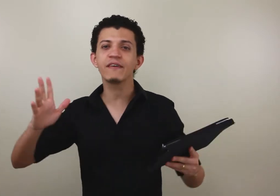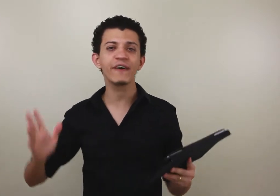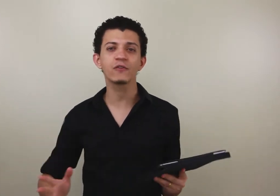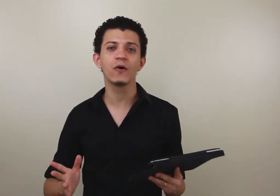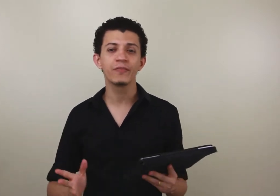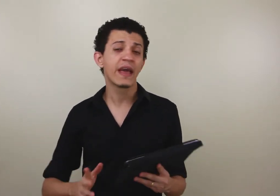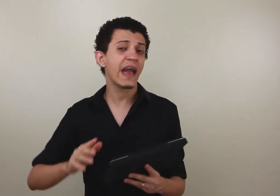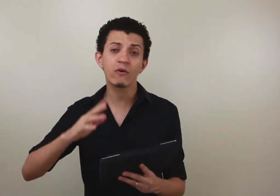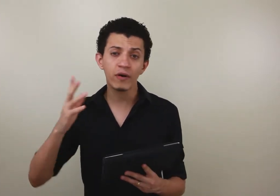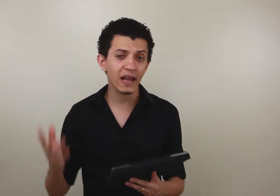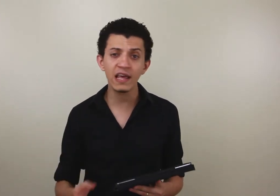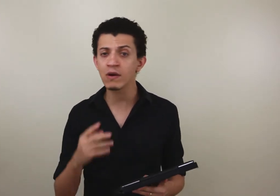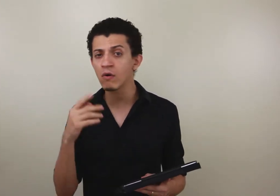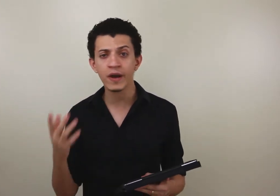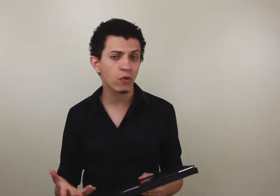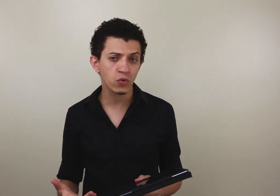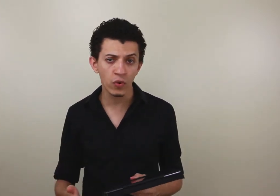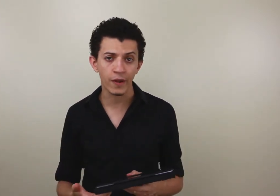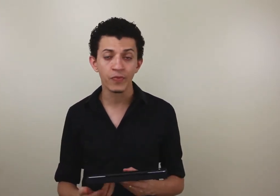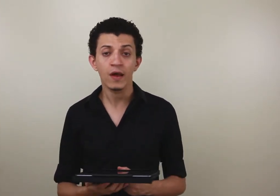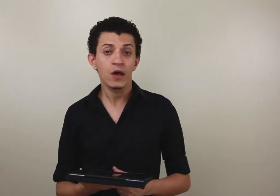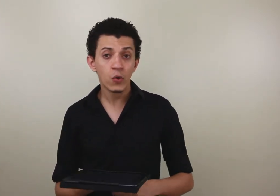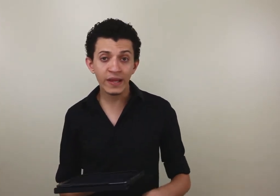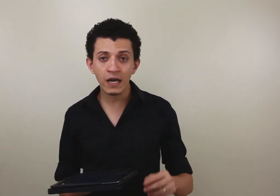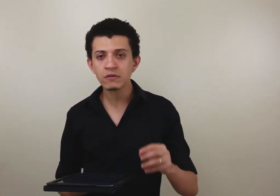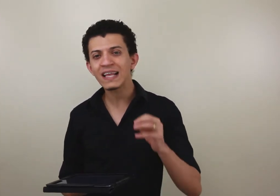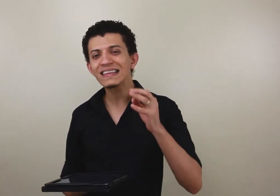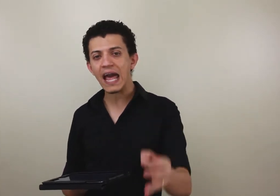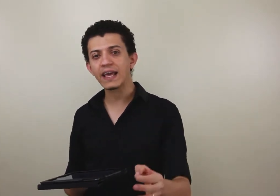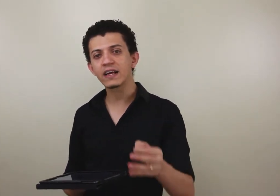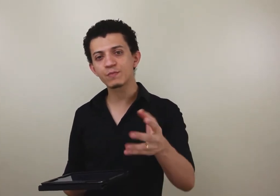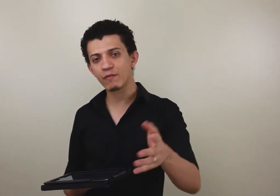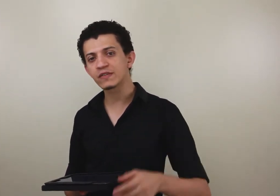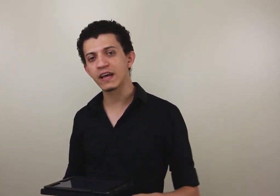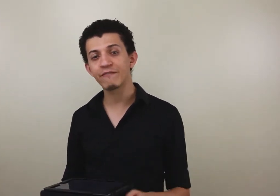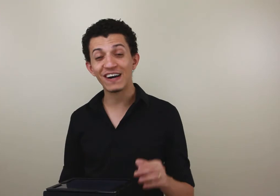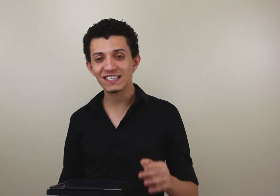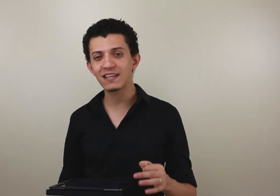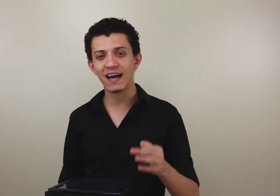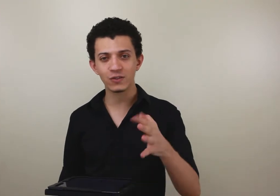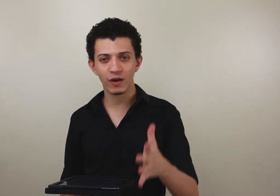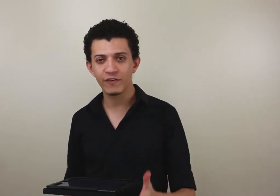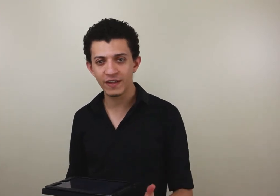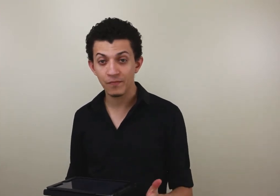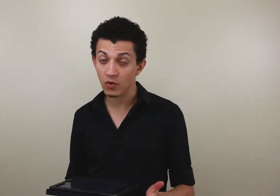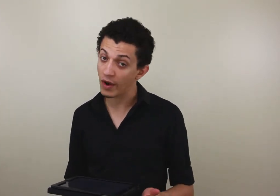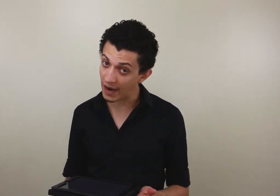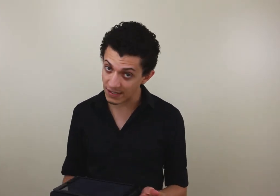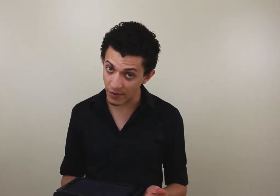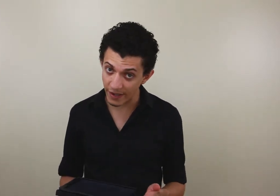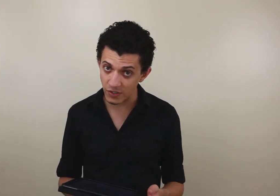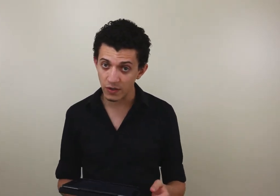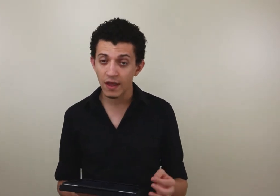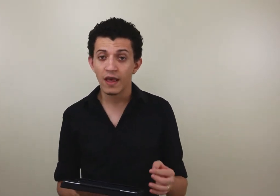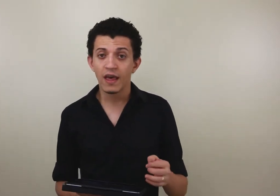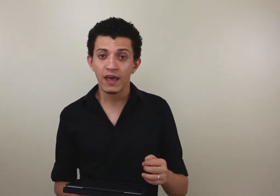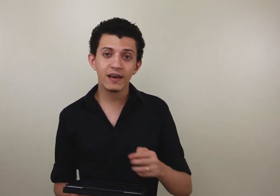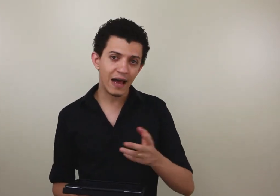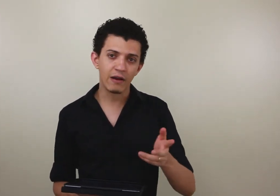desafiador, é em qualquer língua, em qualquer cultura. No entanto, tem técnicas para você facilitar a sua vida com relação a isso. e, claro,